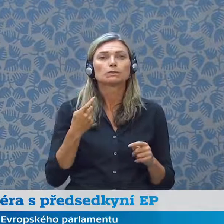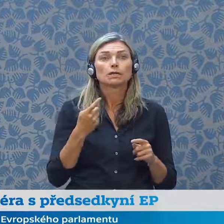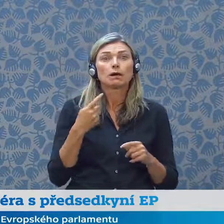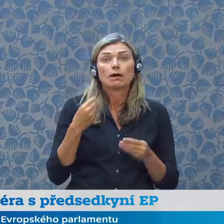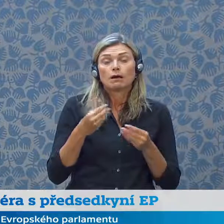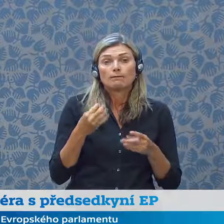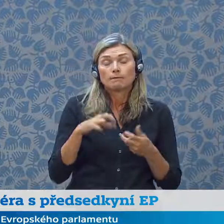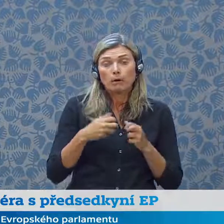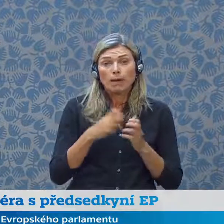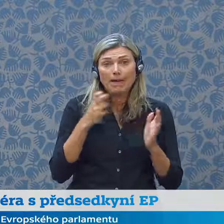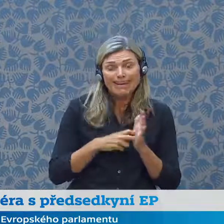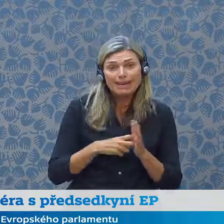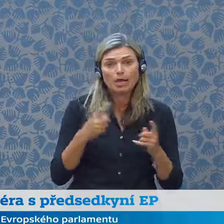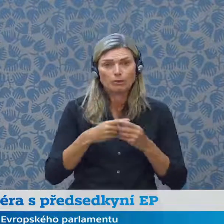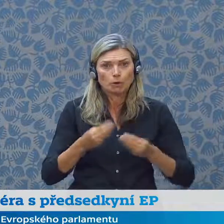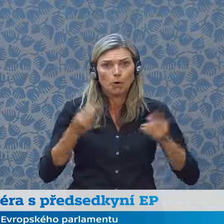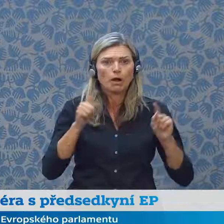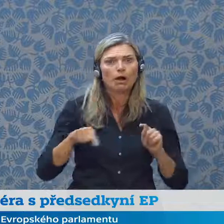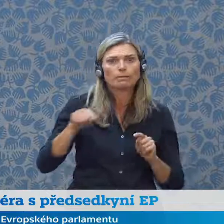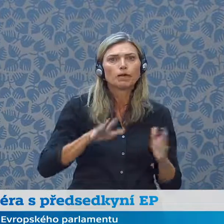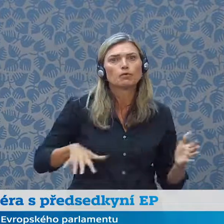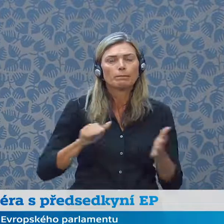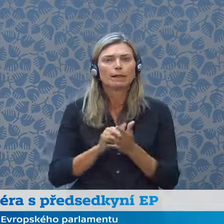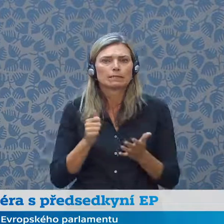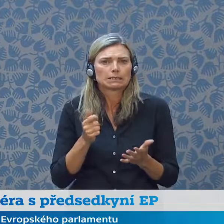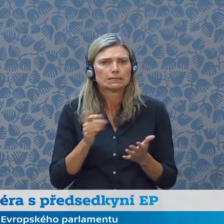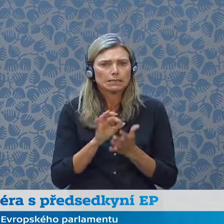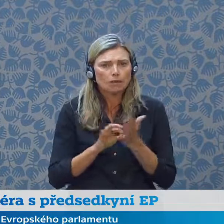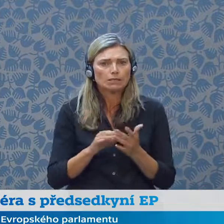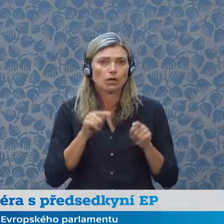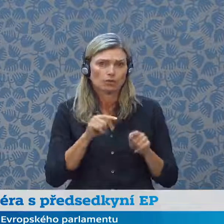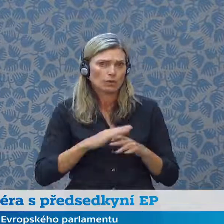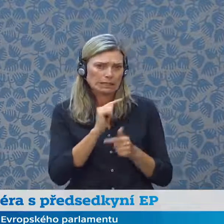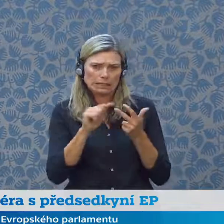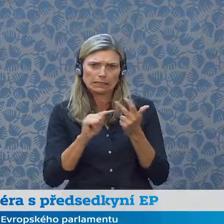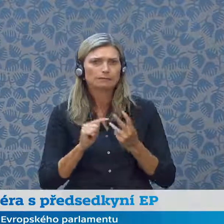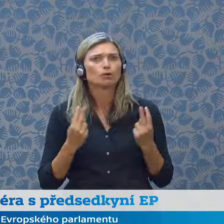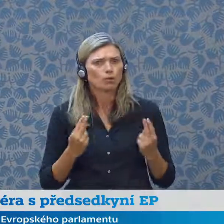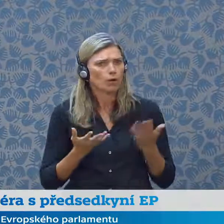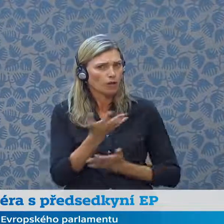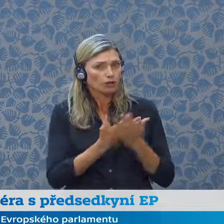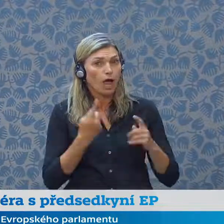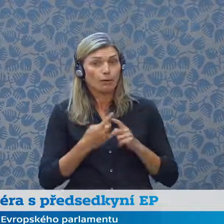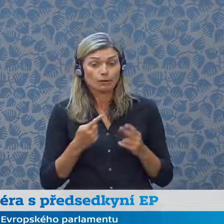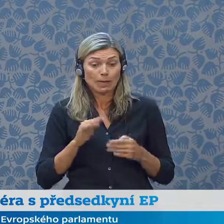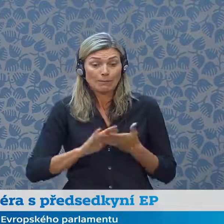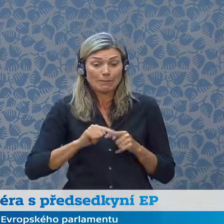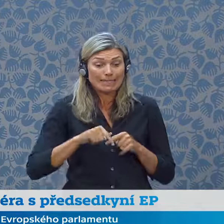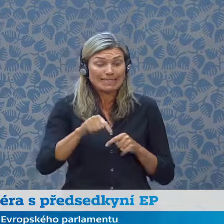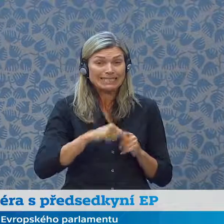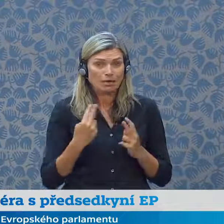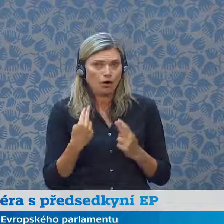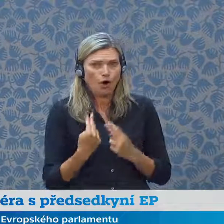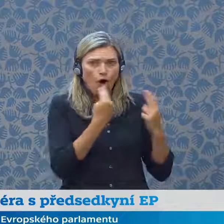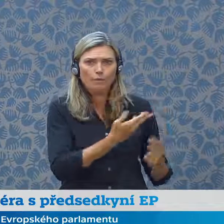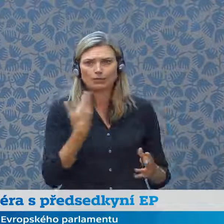se nyní musíme potýkat v této velmi důležité chvíli a momentu, kdy začíná vaše předsednictví. My